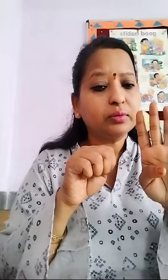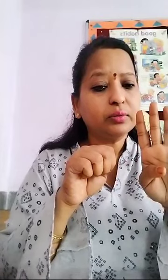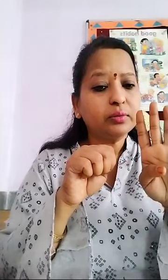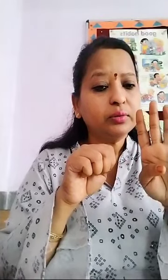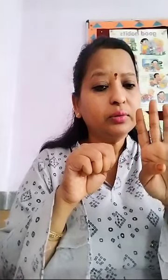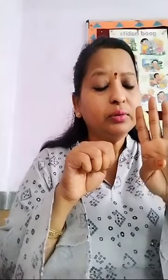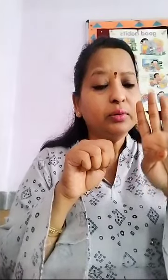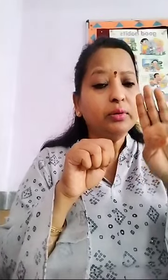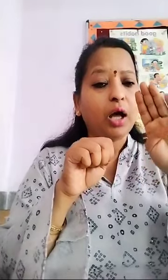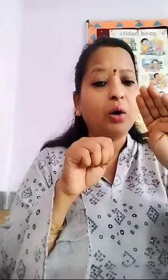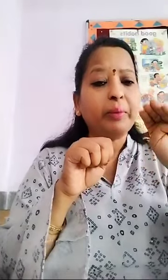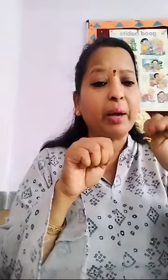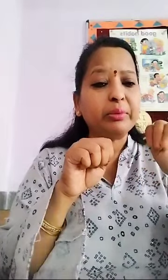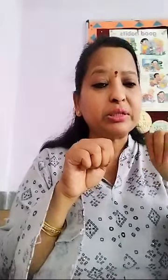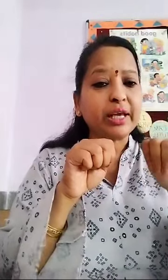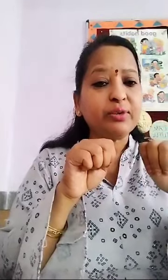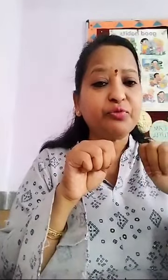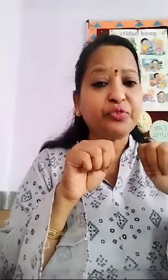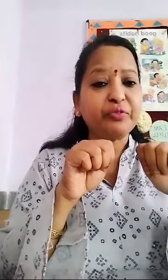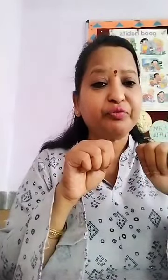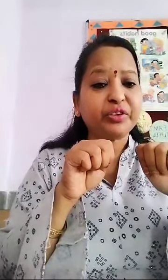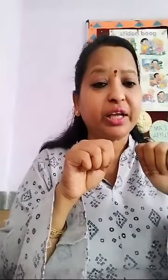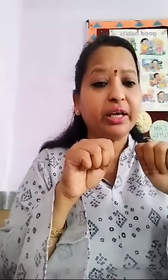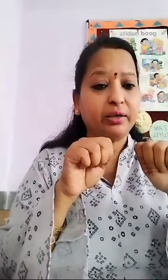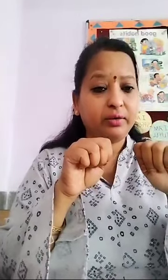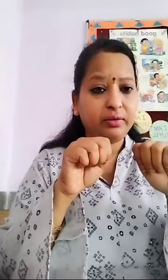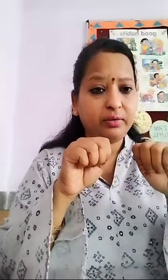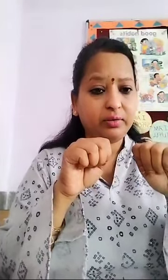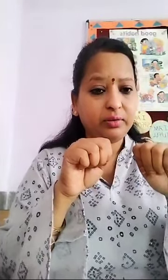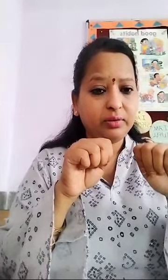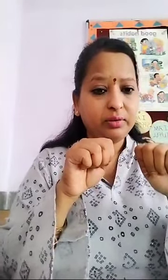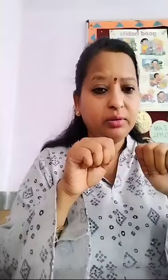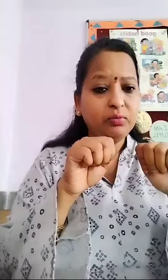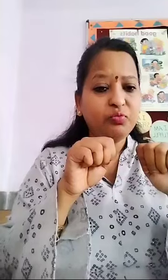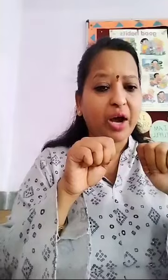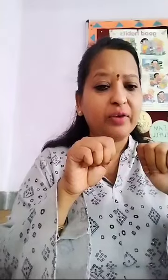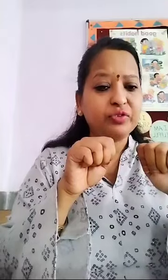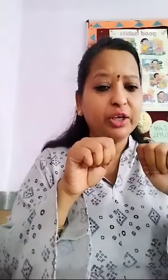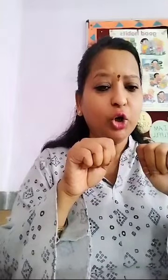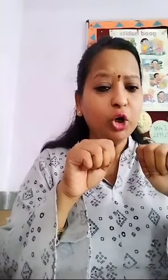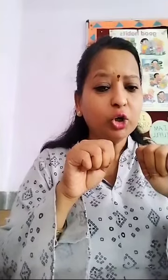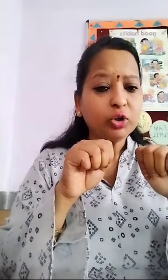Now ma'am is saying 50 5-0 50